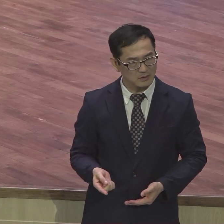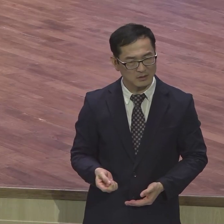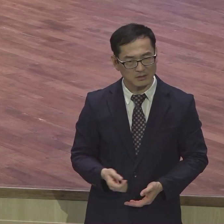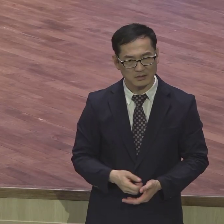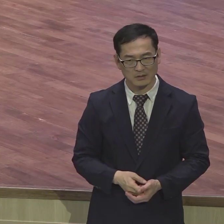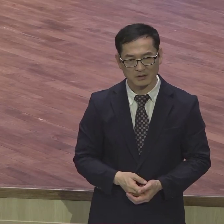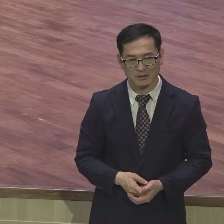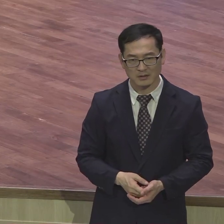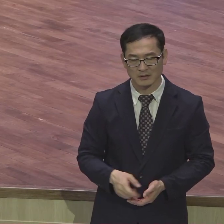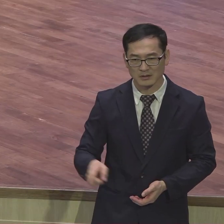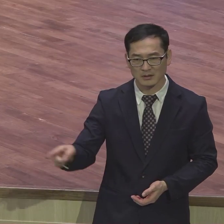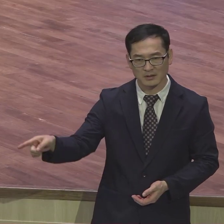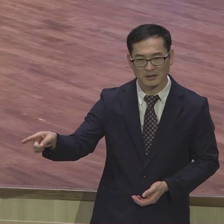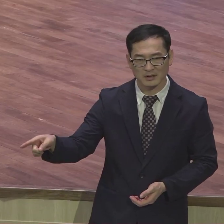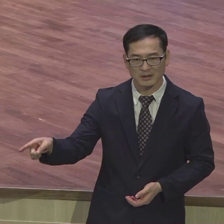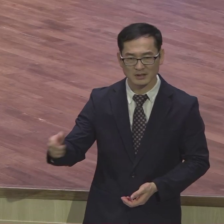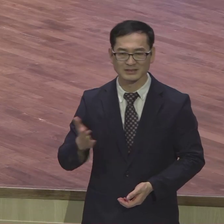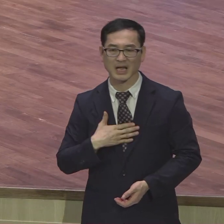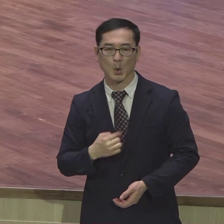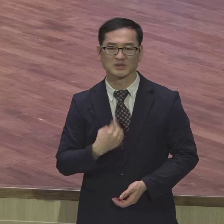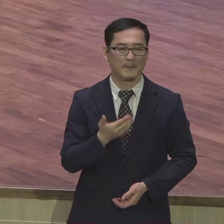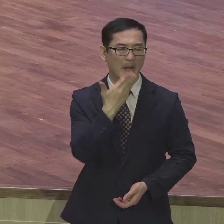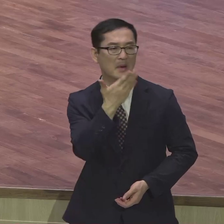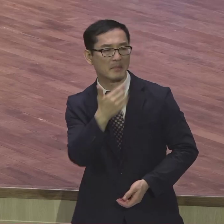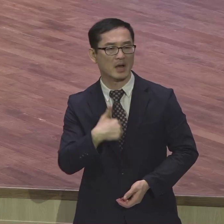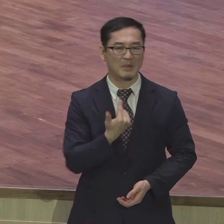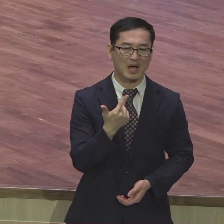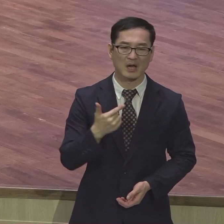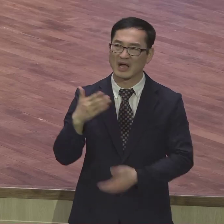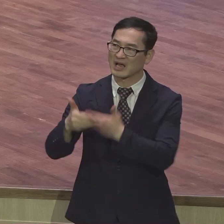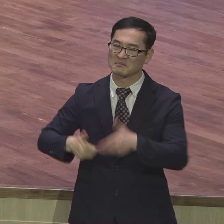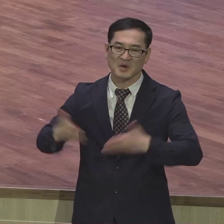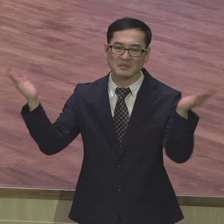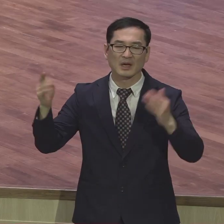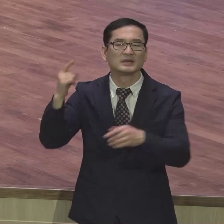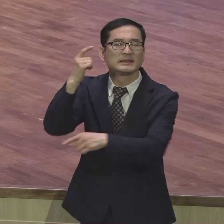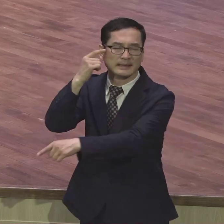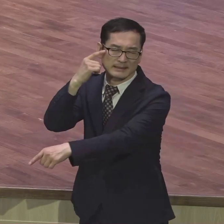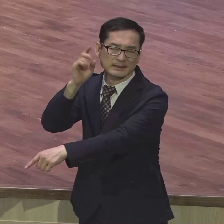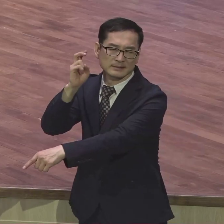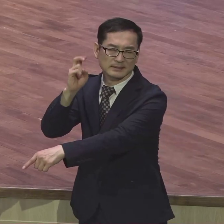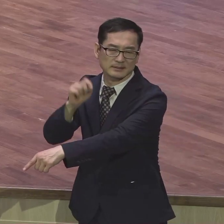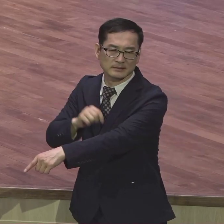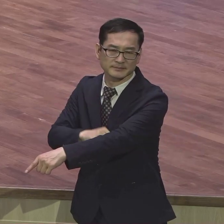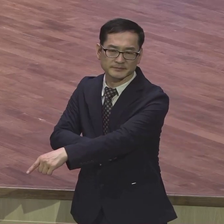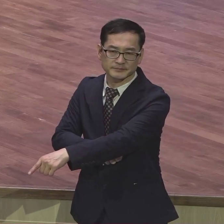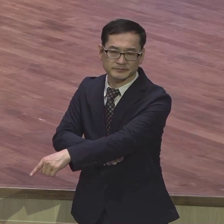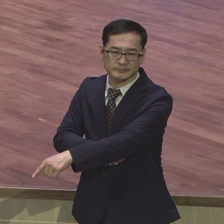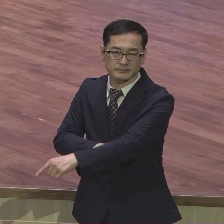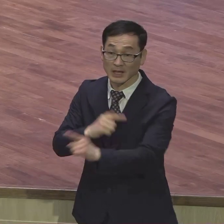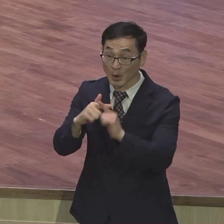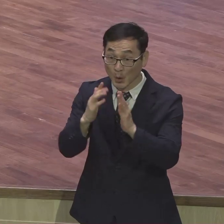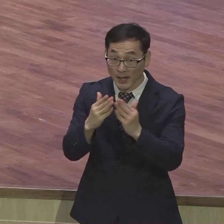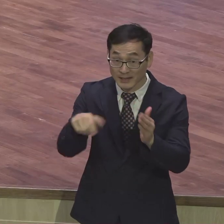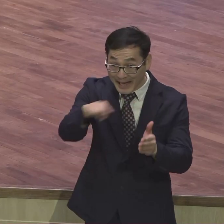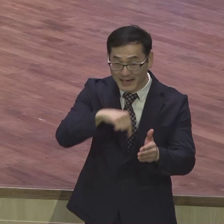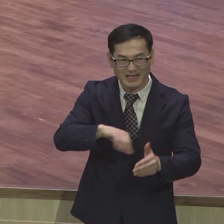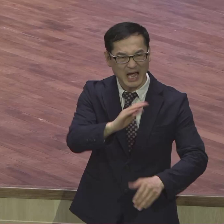또 없어요 지 혼자 잘났어요 지 혼자 잘났어요 교회도 마찬가지예요 뭐든지 다 할 수 있는 것 설치고